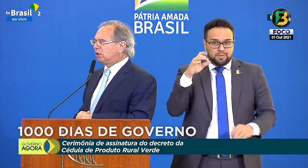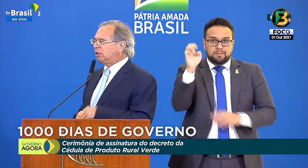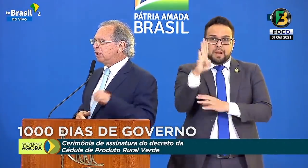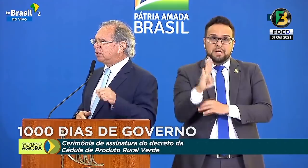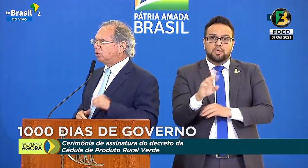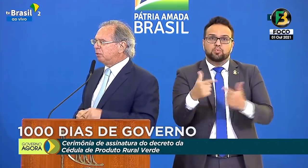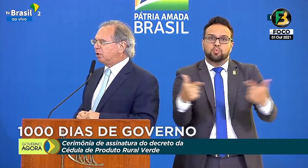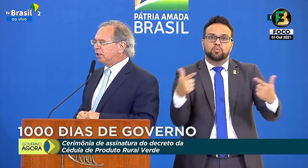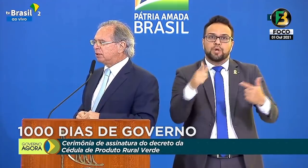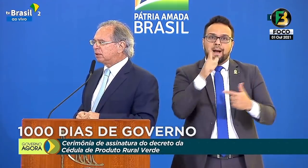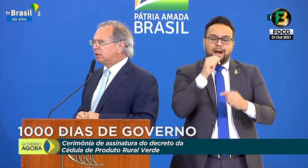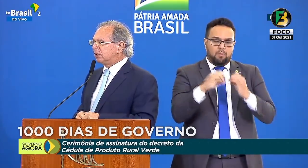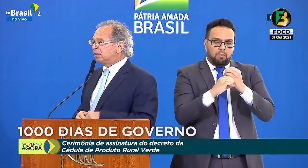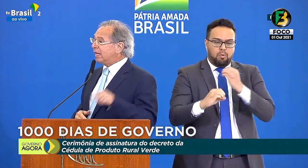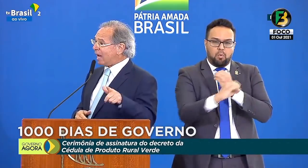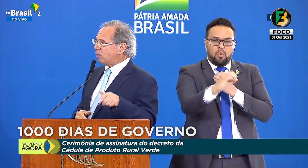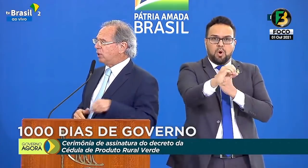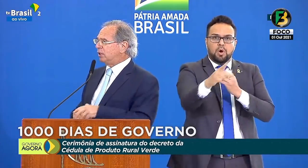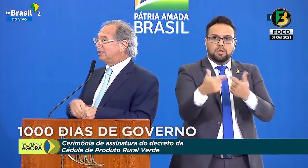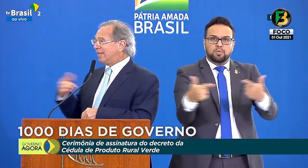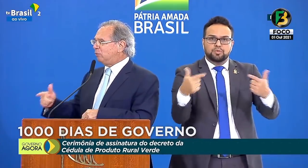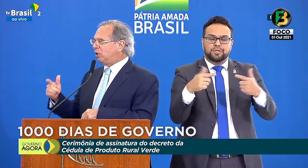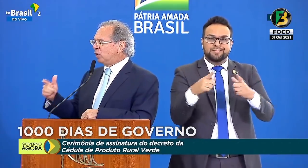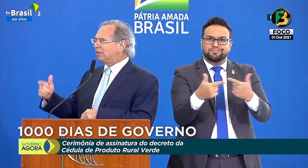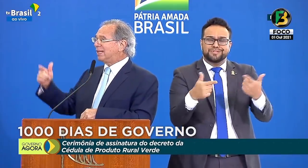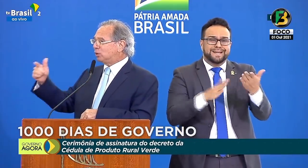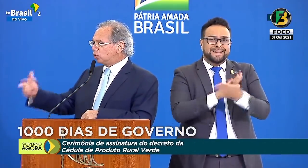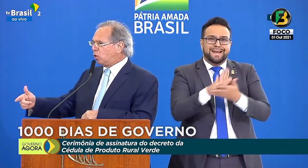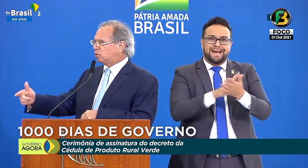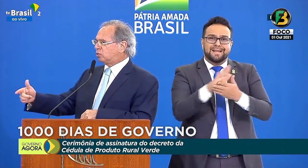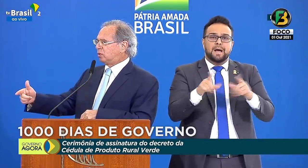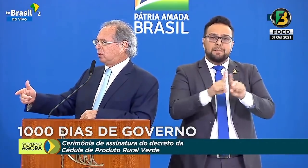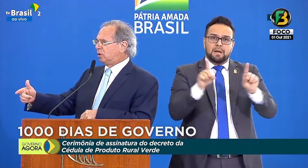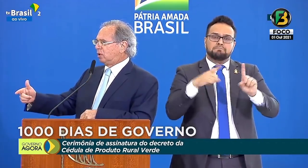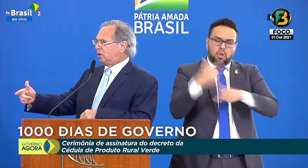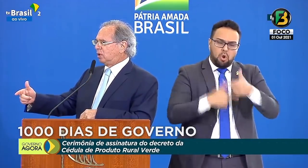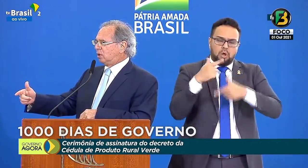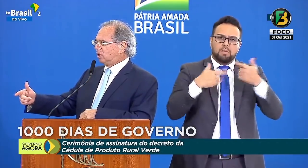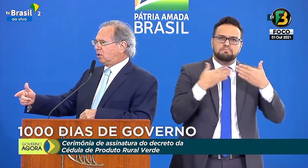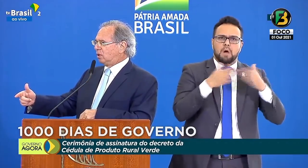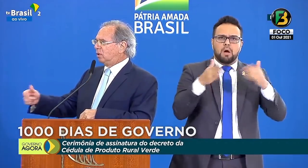esgoto, 35 milhões sem água e 100 milhões sem esgoto.